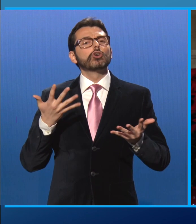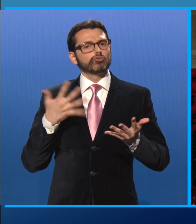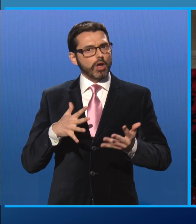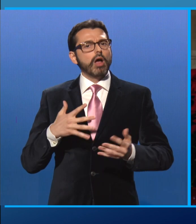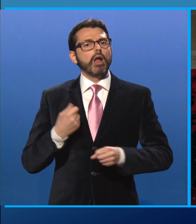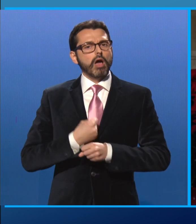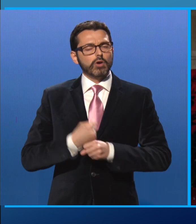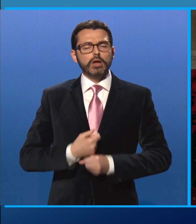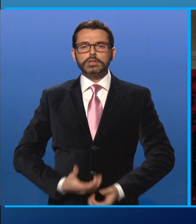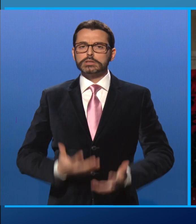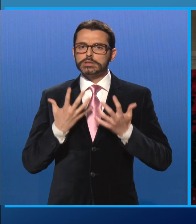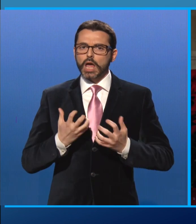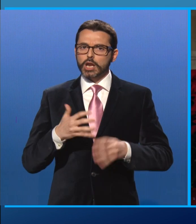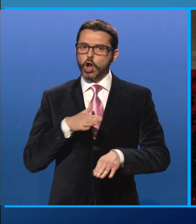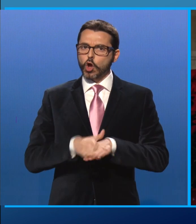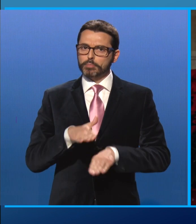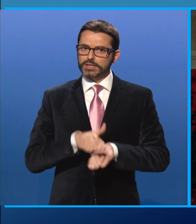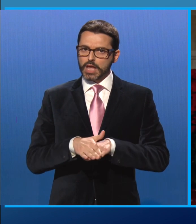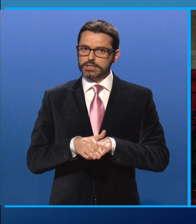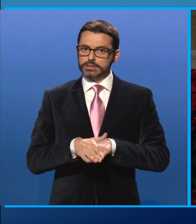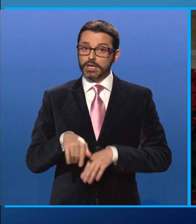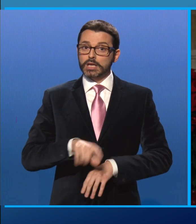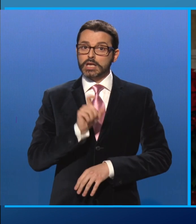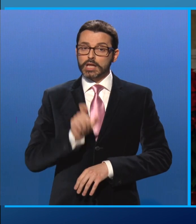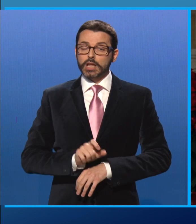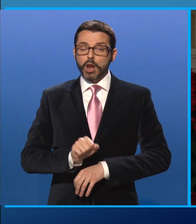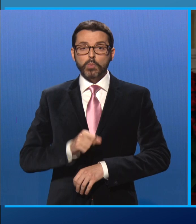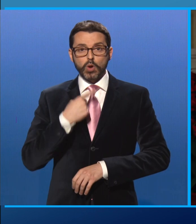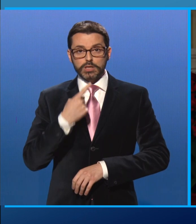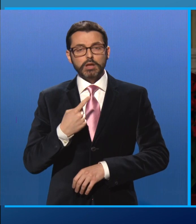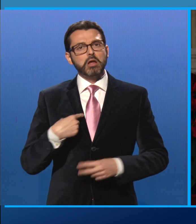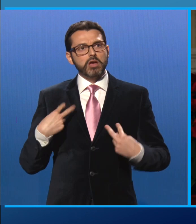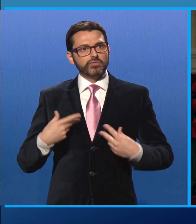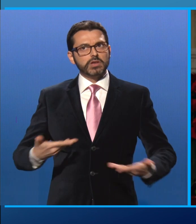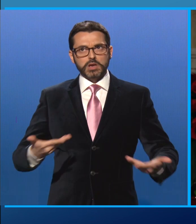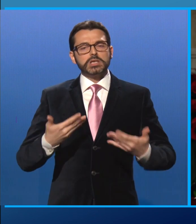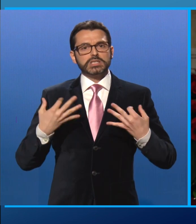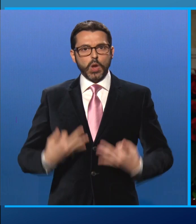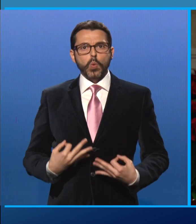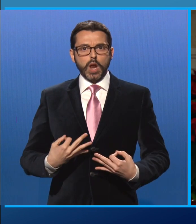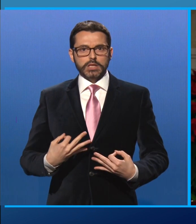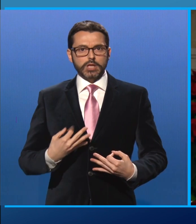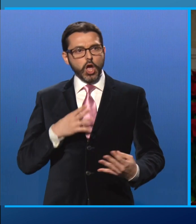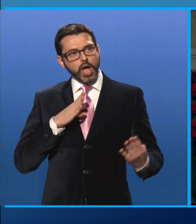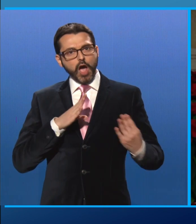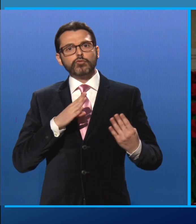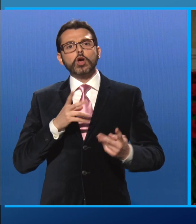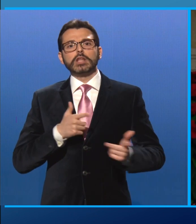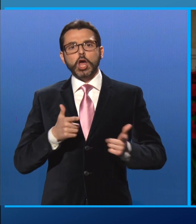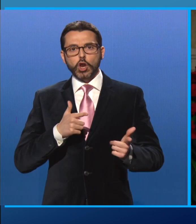e competenza perché in Italia si possa vivere in sicurezza rispetto al terrorismo, il cui pericolo esiste, ma